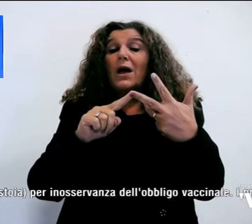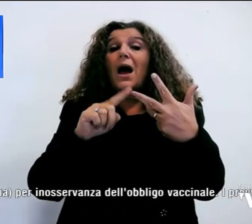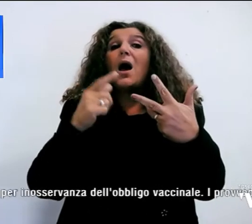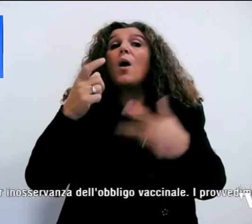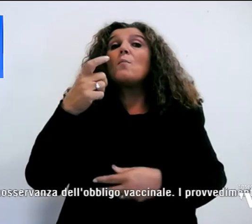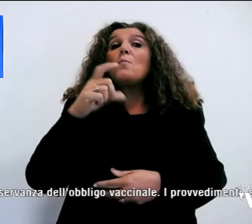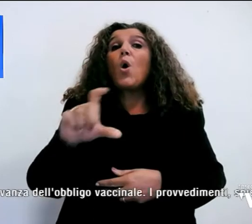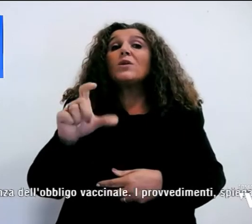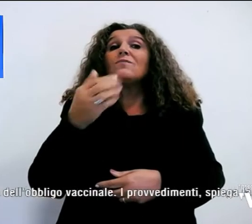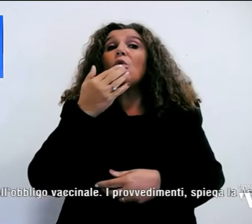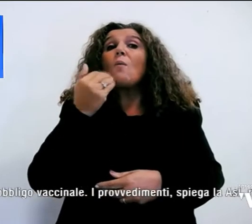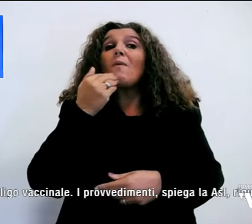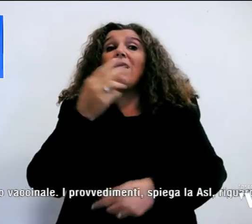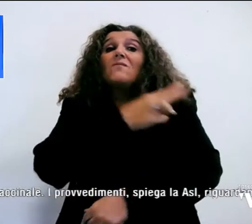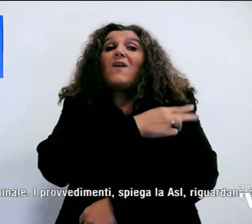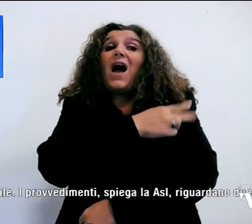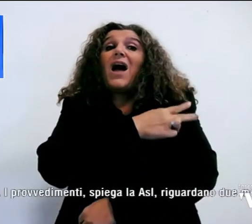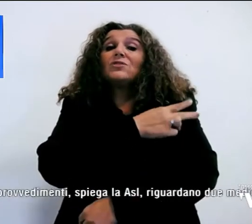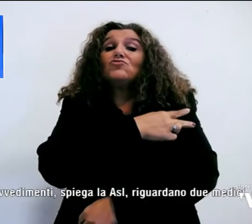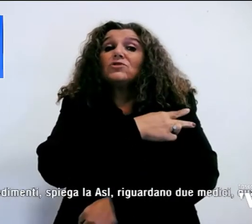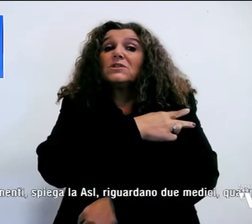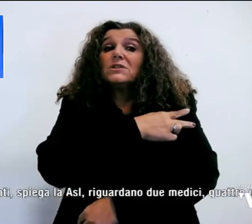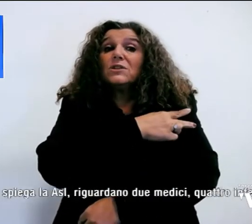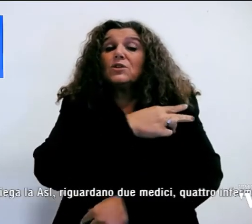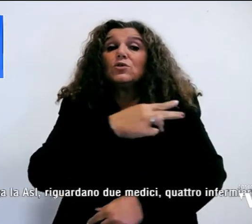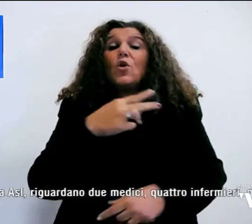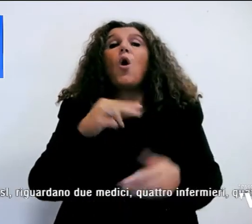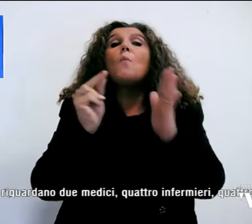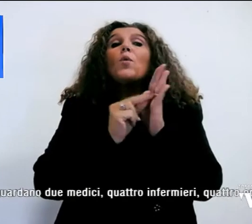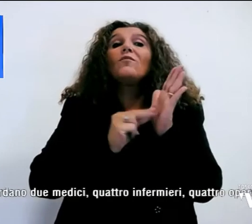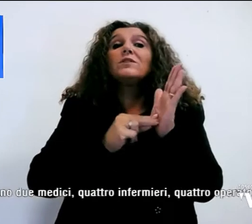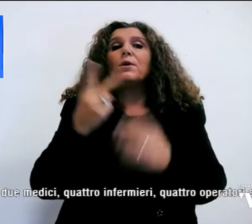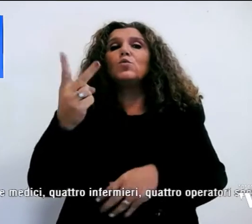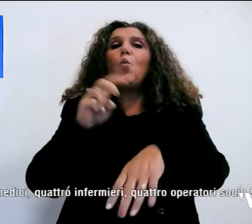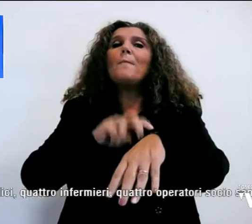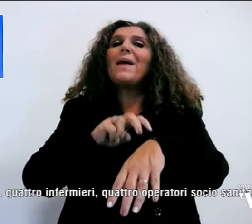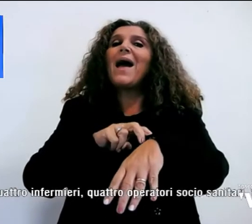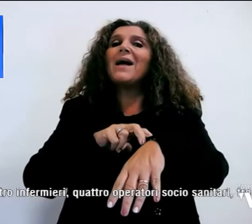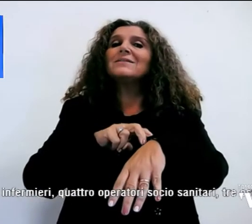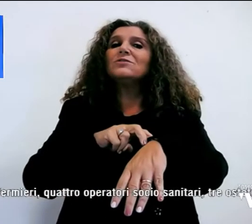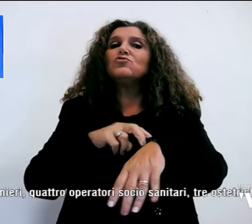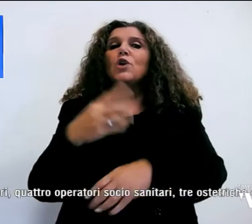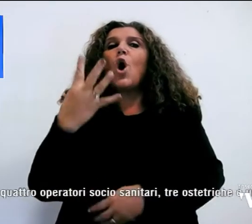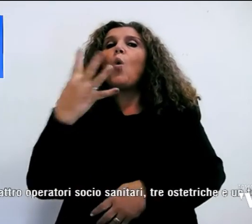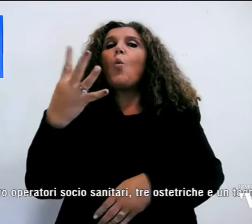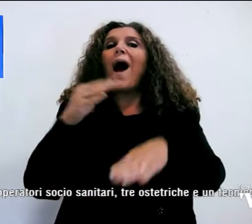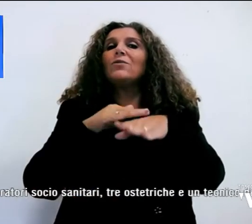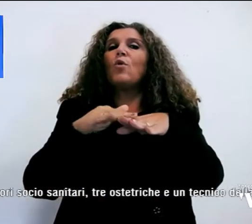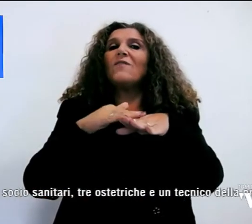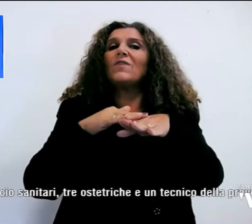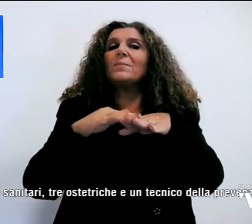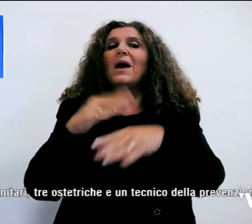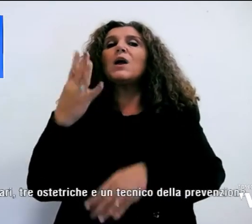'obbligo vaccinale. I provvedimenti riguardano due medici, quattro infermieri, quattro